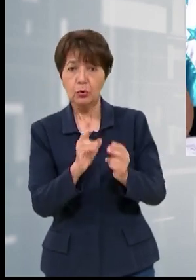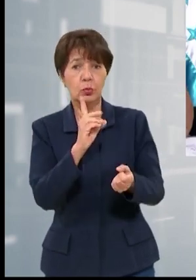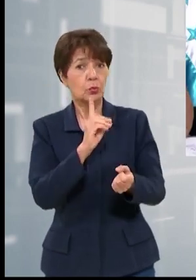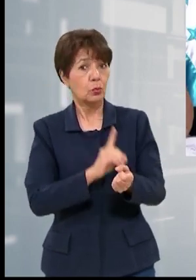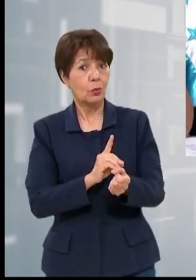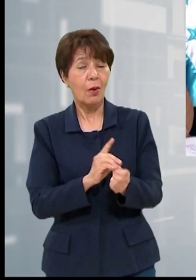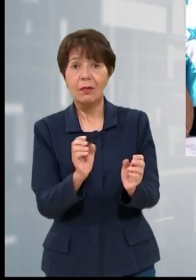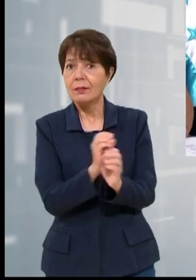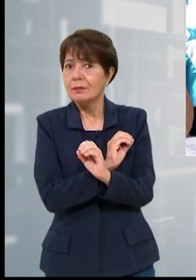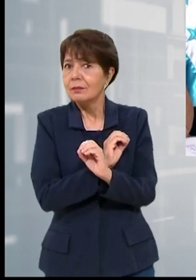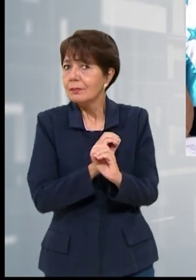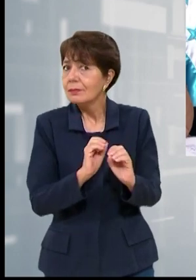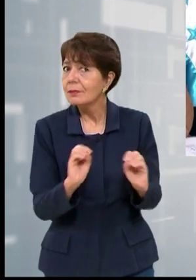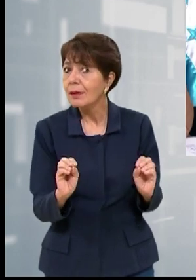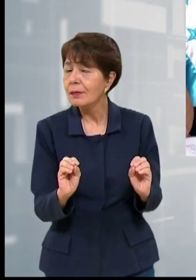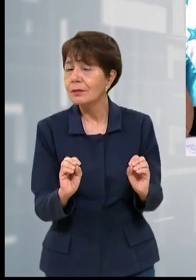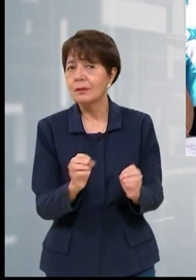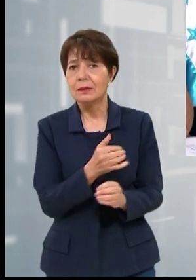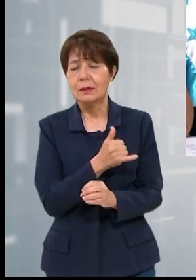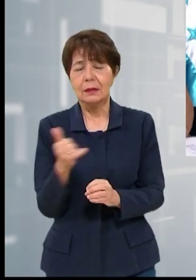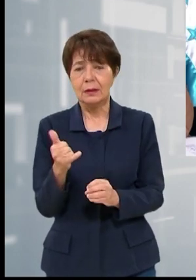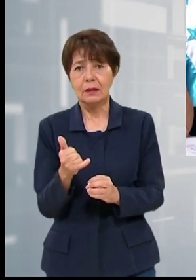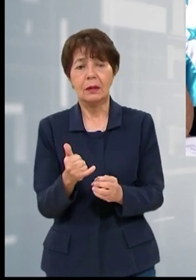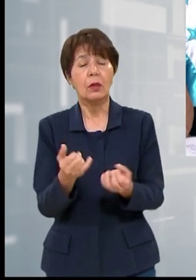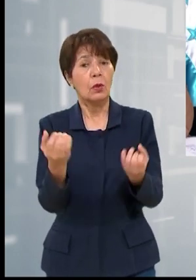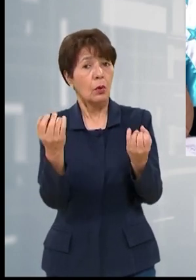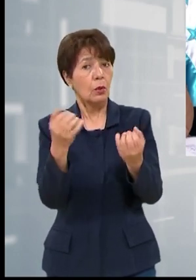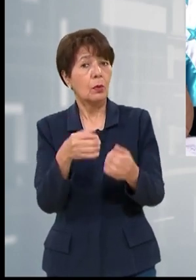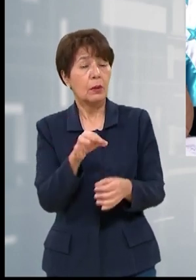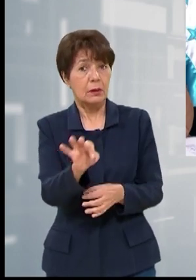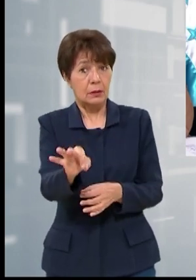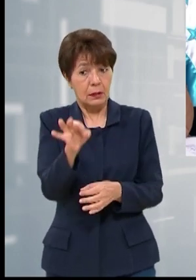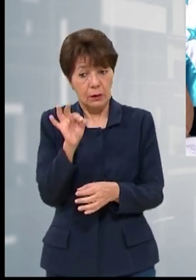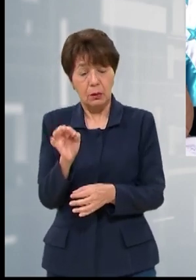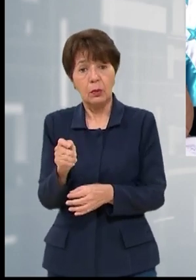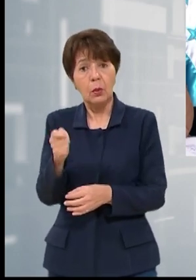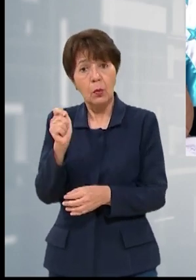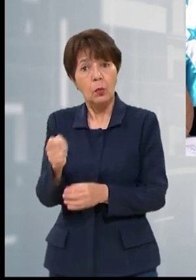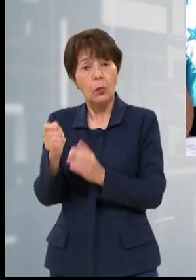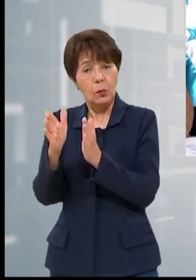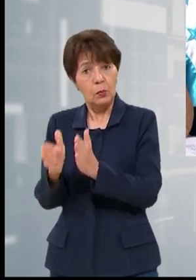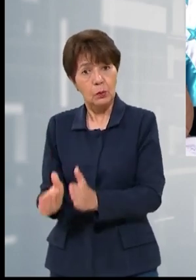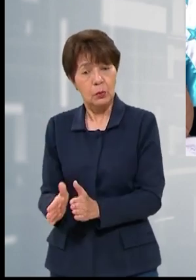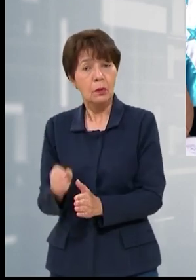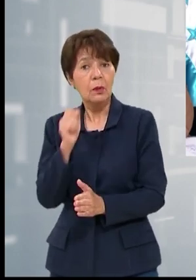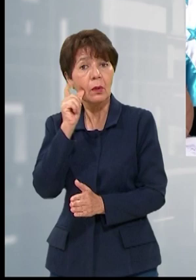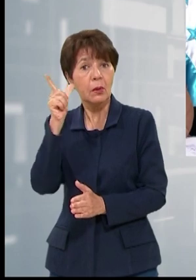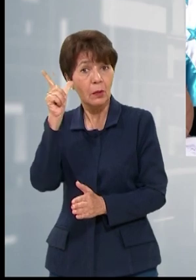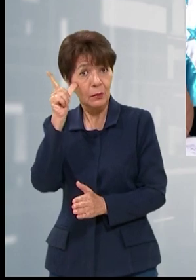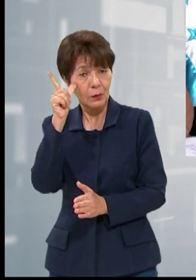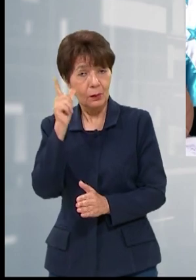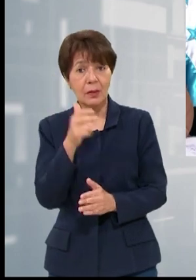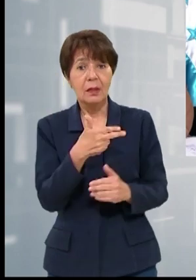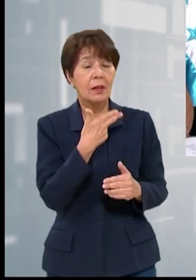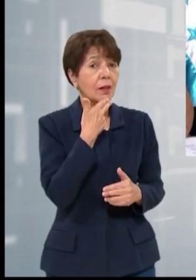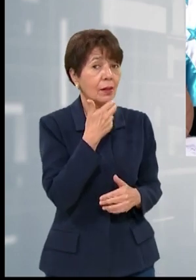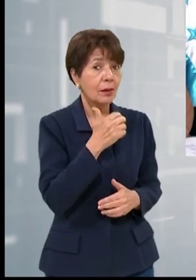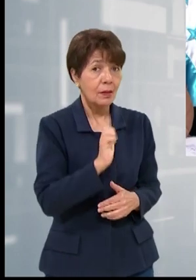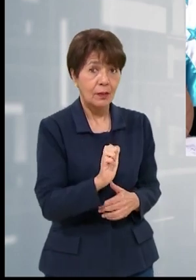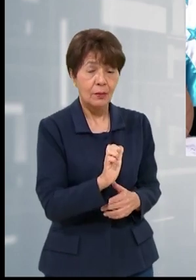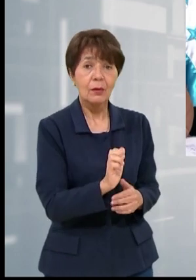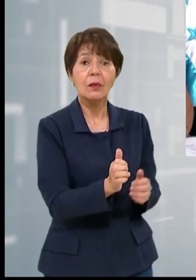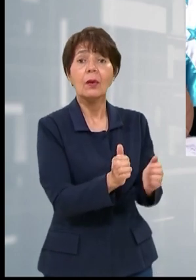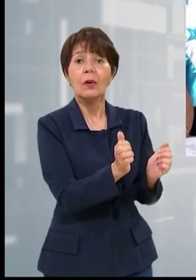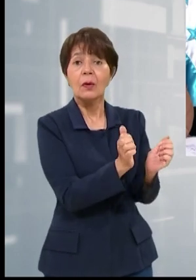han tenido la designación o que se les nombre un abogado, en el caso de los adultos y en el caso de los menores que han sido